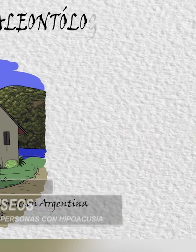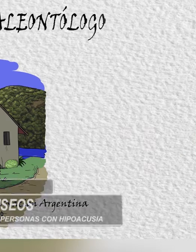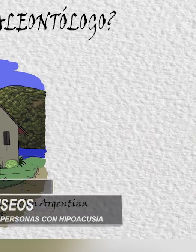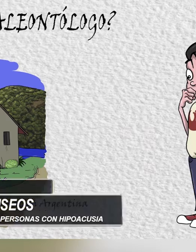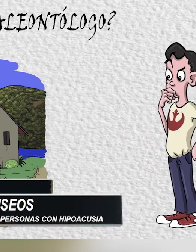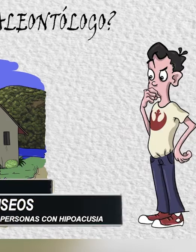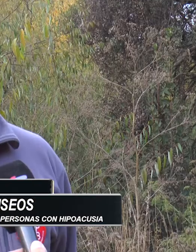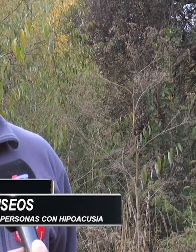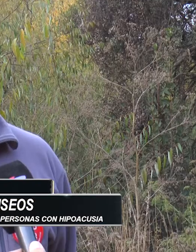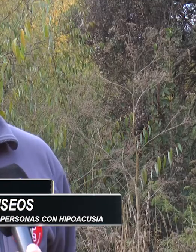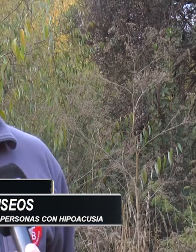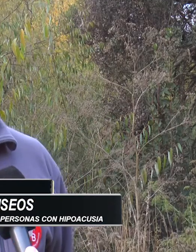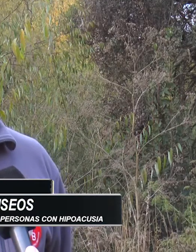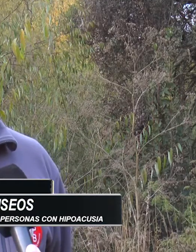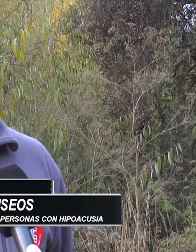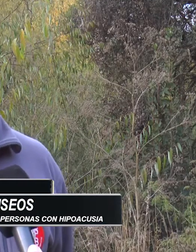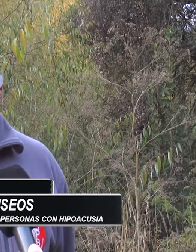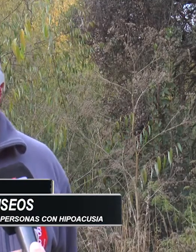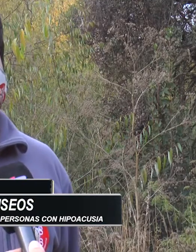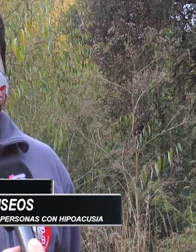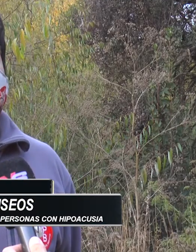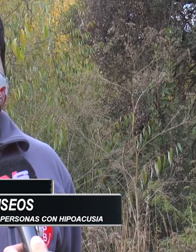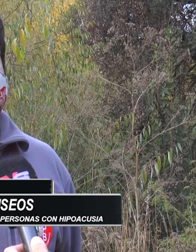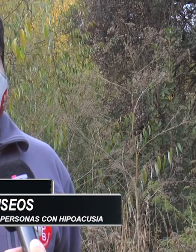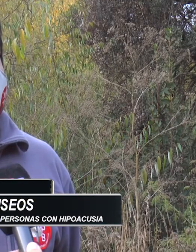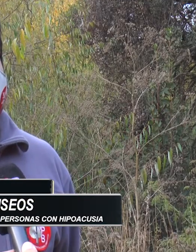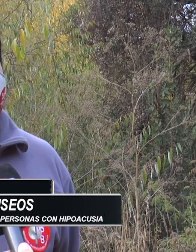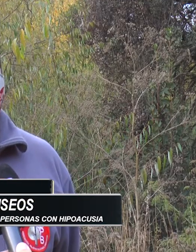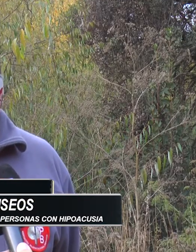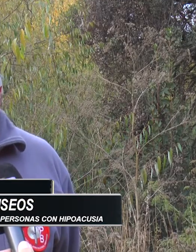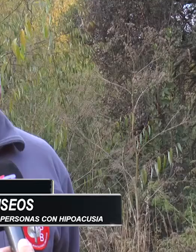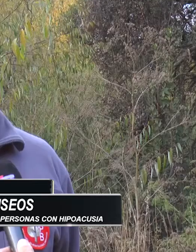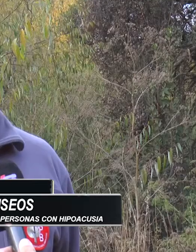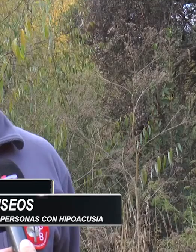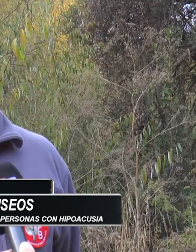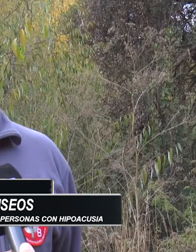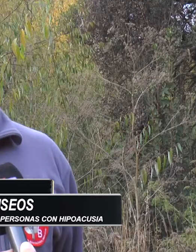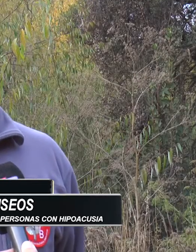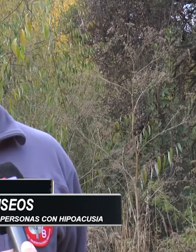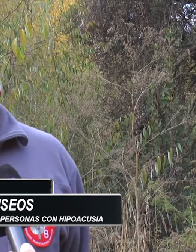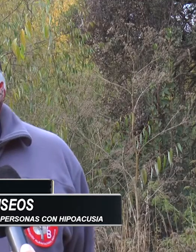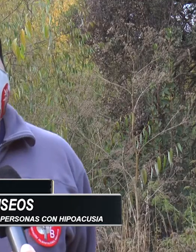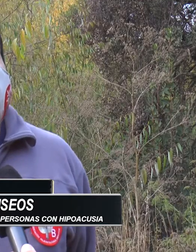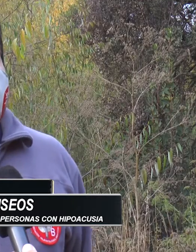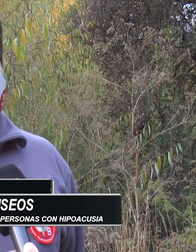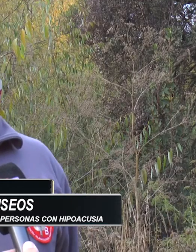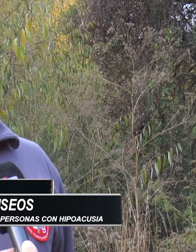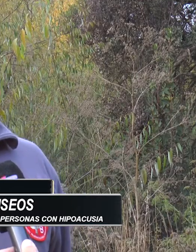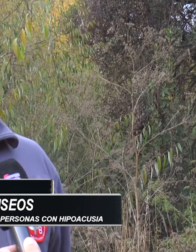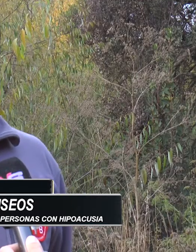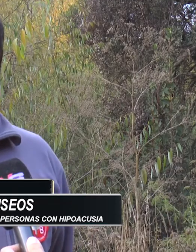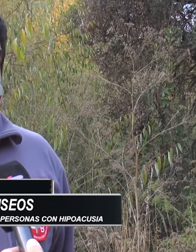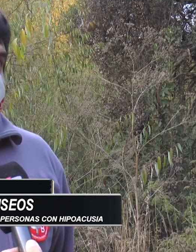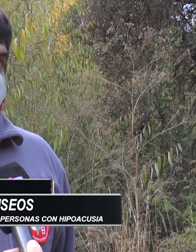de la Nación y este es un proyecto que se llama Puntos de Cultura que ganamos desde la Asociación Parentológica Bariloche y bueno, sí, este video